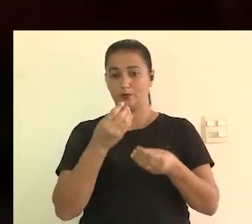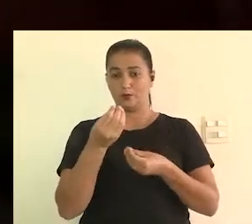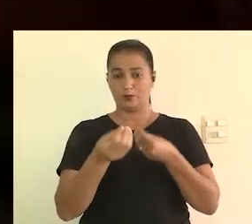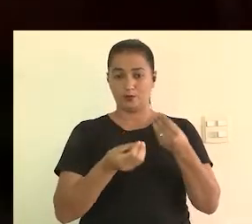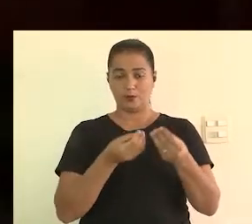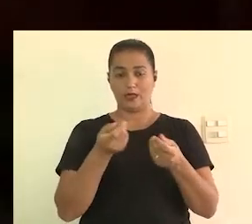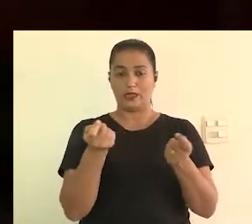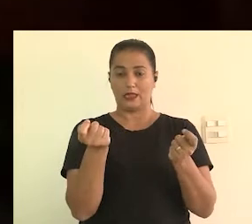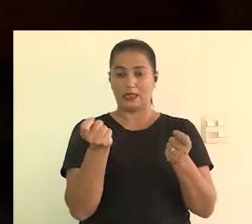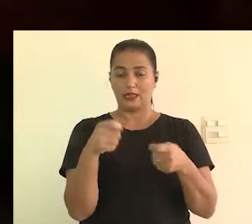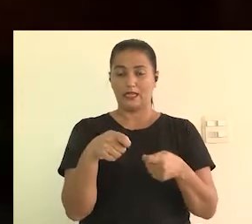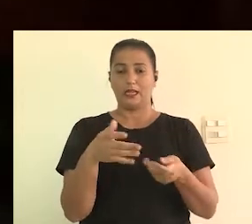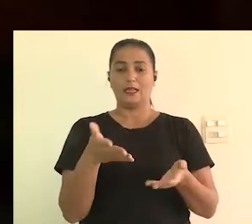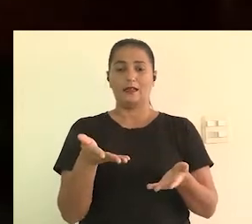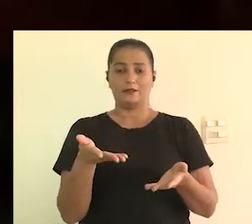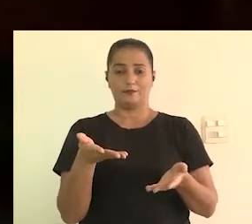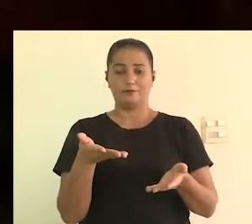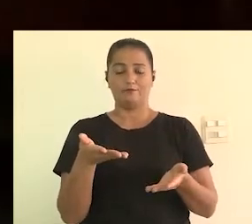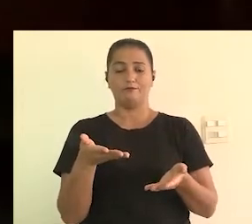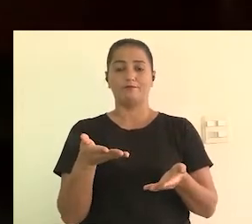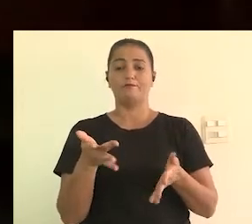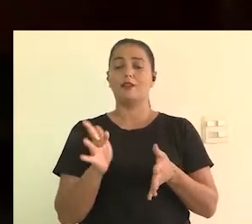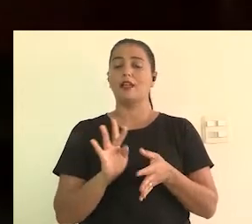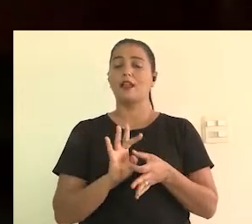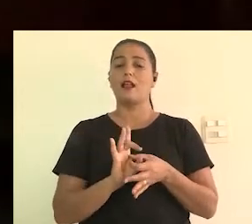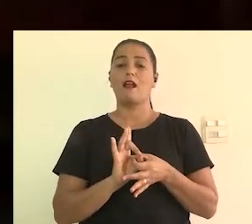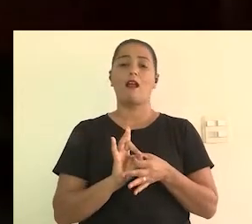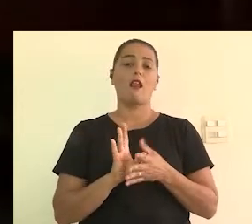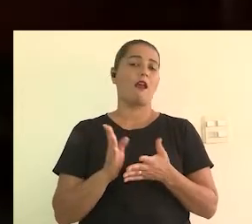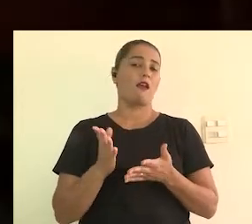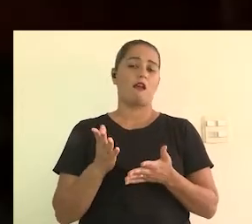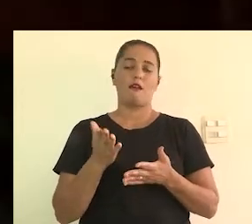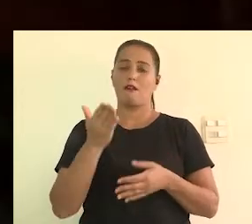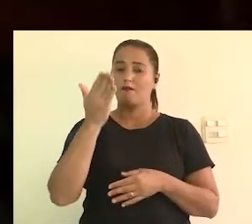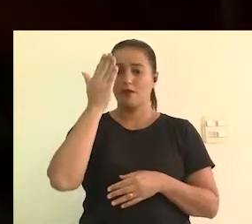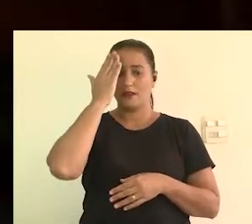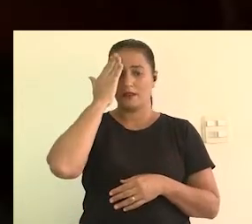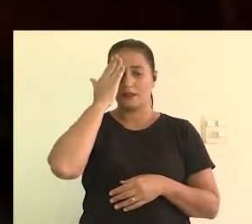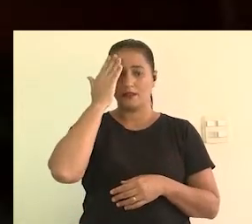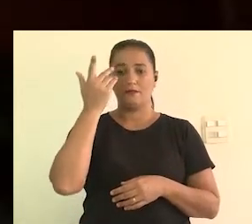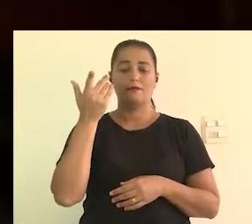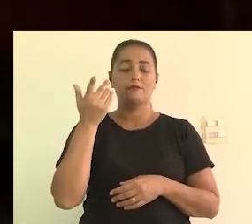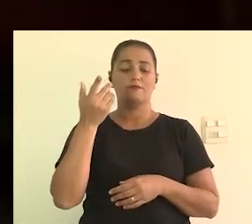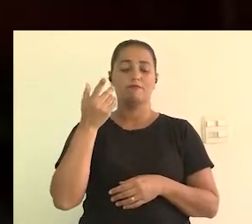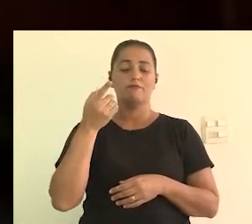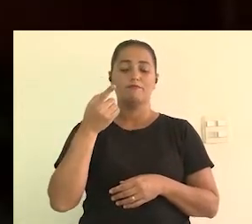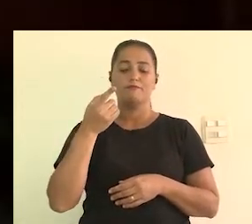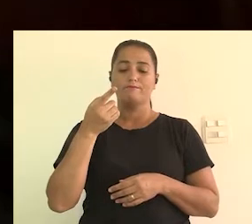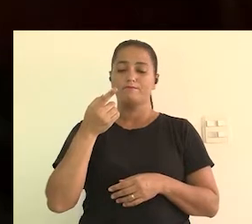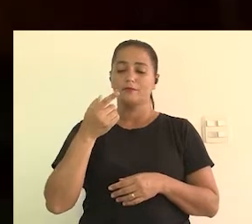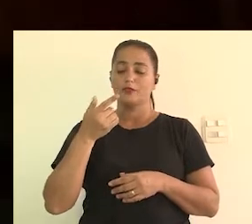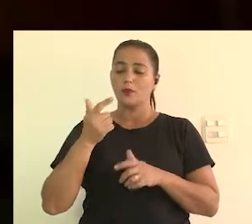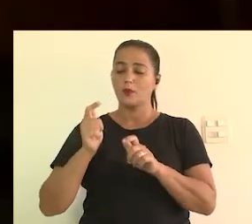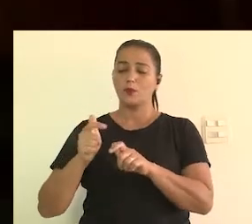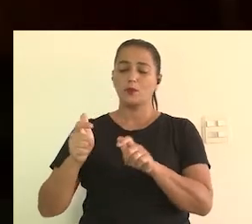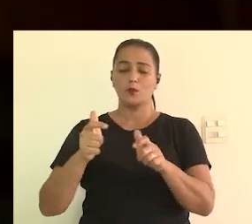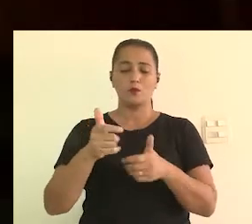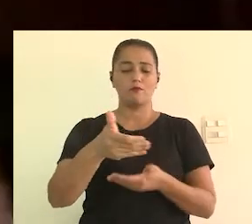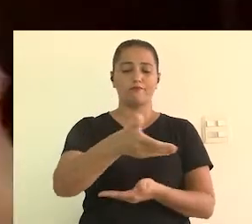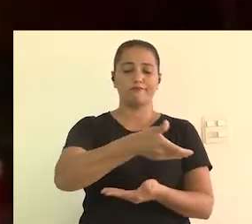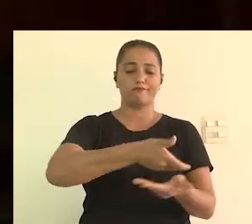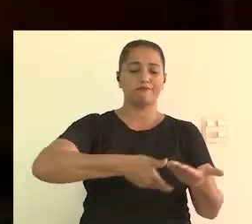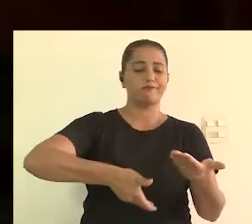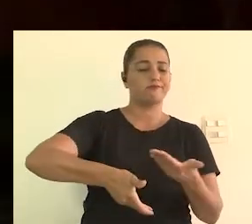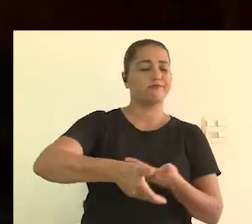e aqui a gente está falando de acessibilidade comunicacional, né? De como as pessoas podem circular livremente,